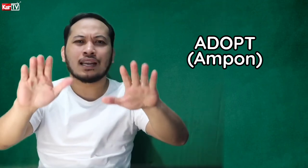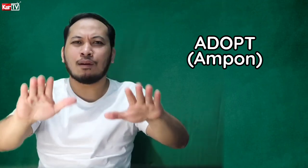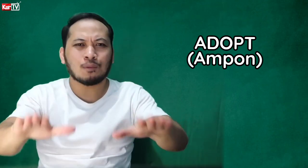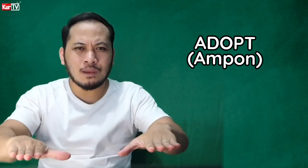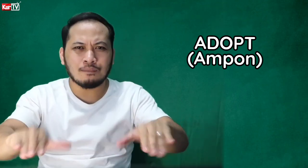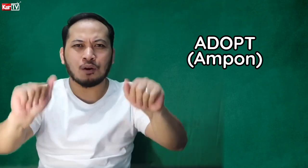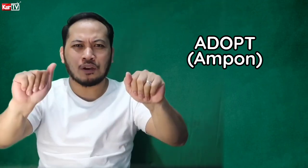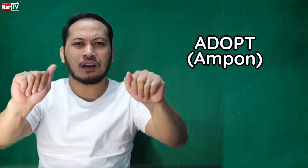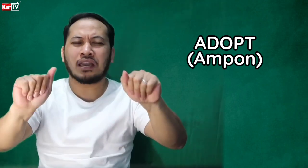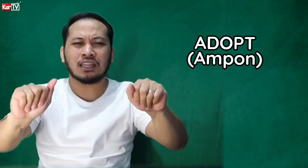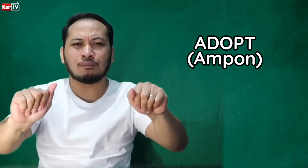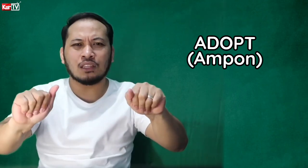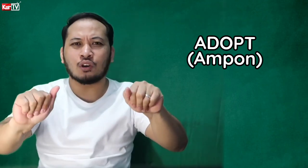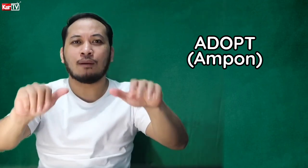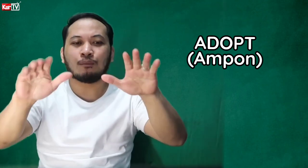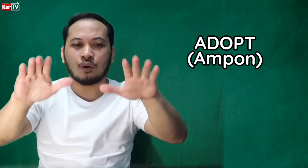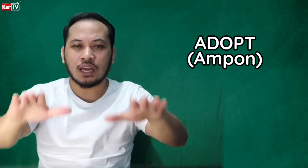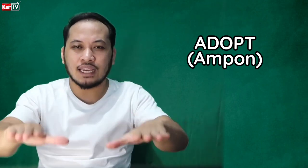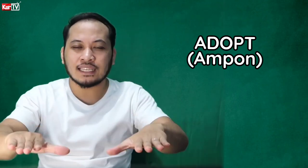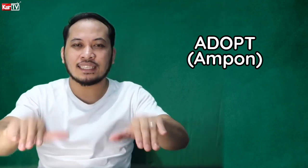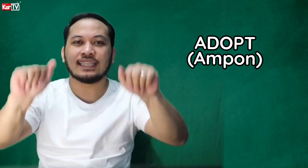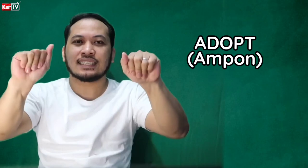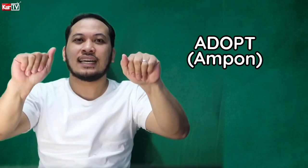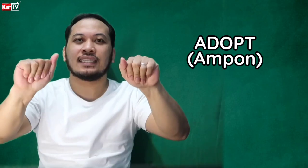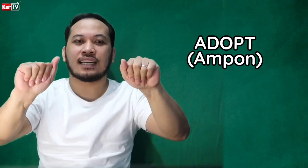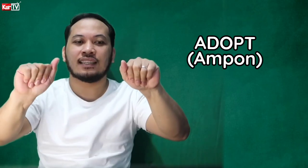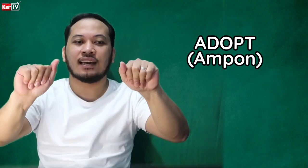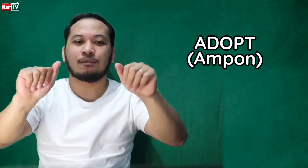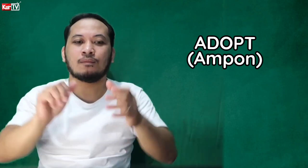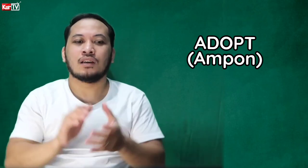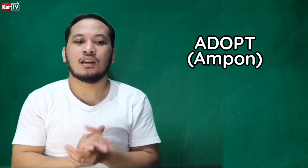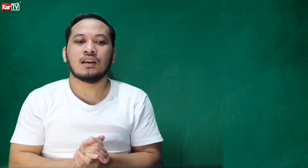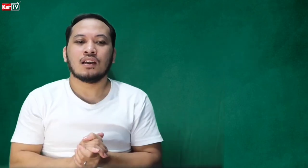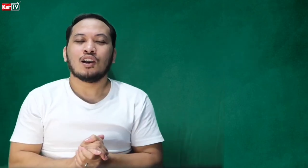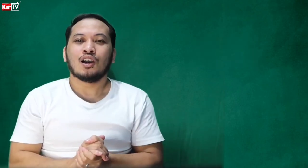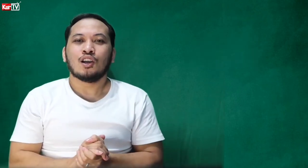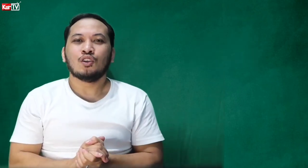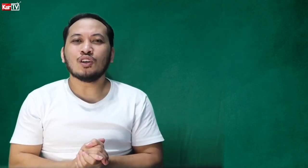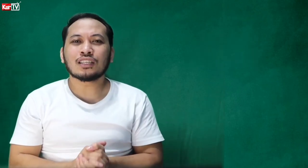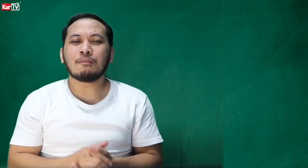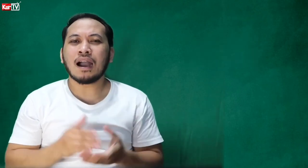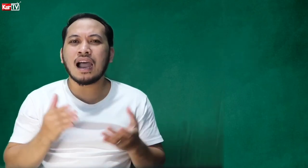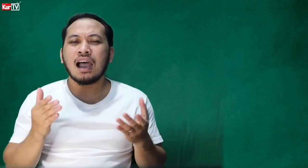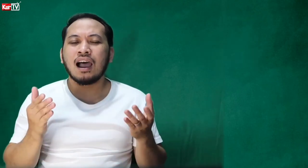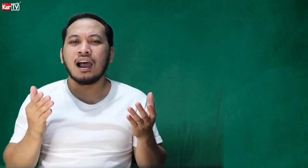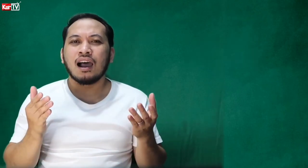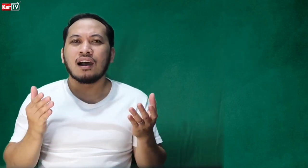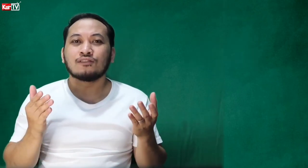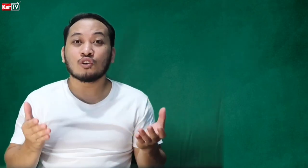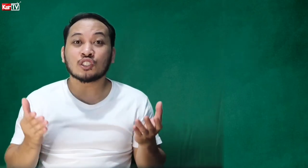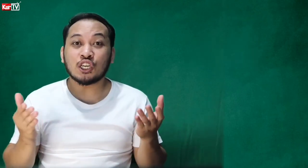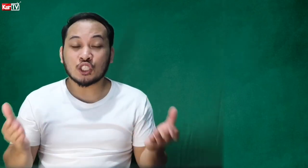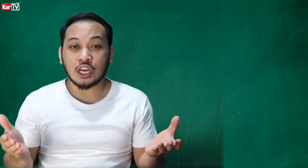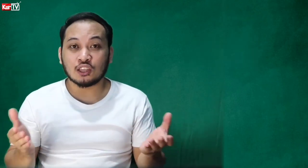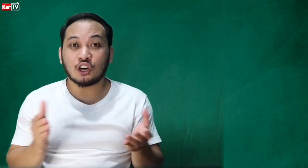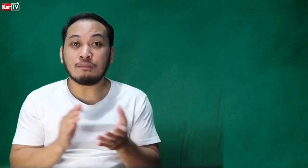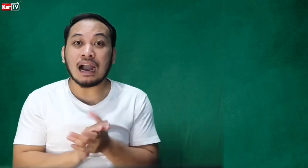namang problema kung ikaw ay adapted or ampun. Ayan. Ang senes natin sa adapt. Yung sa mga foster child or mga